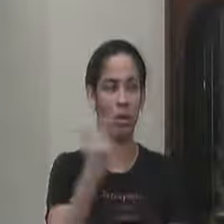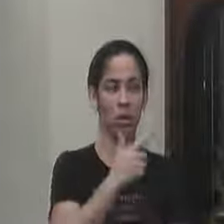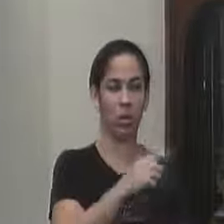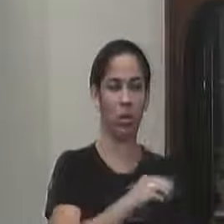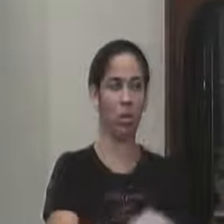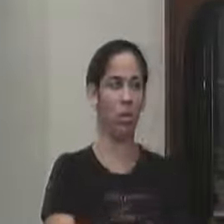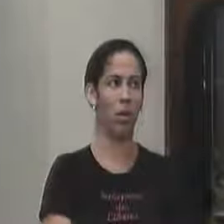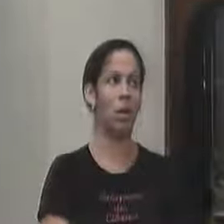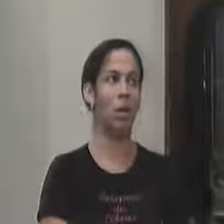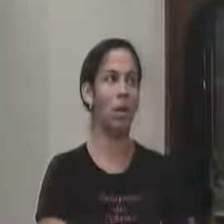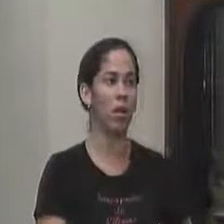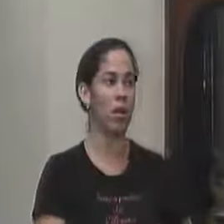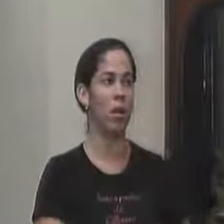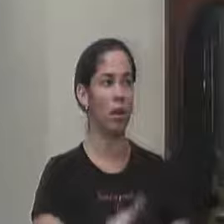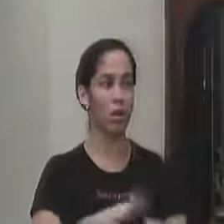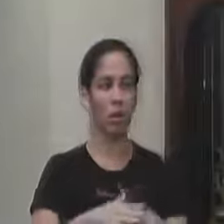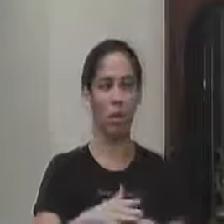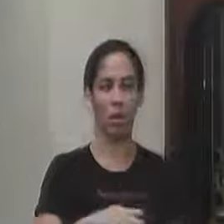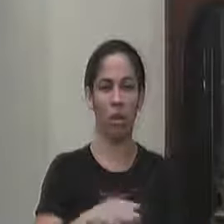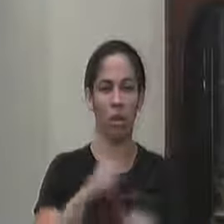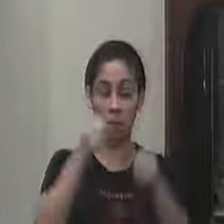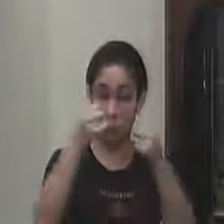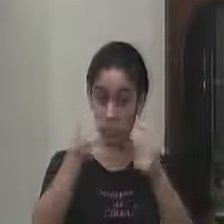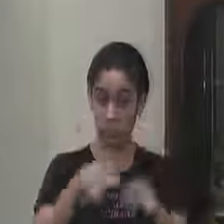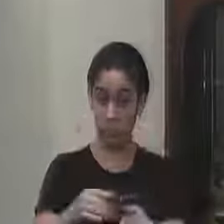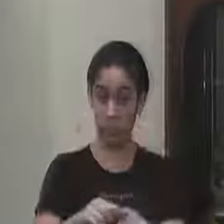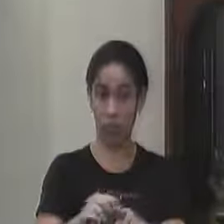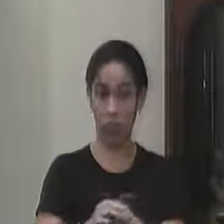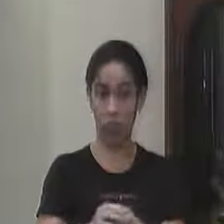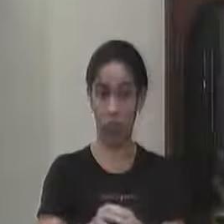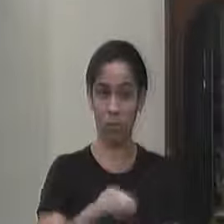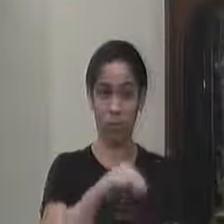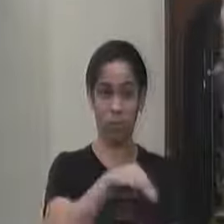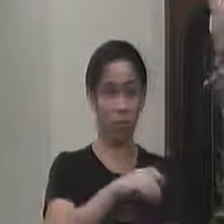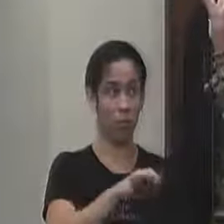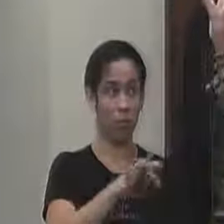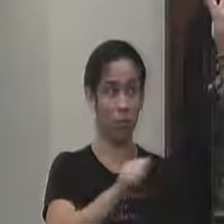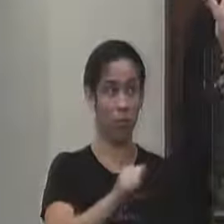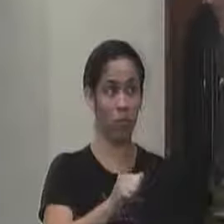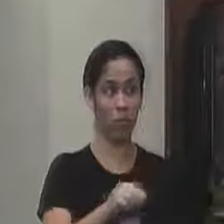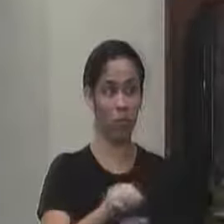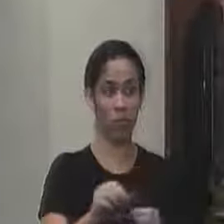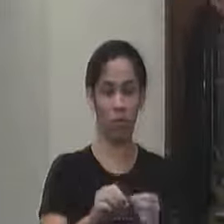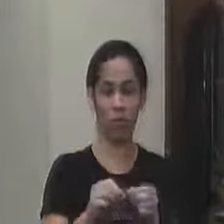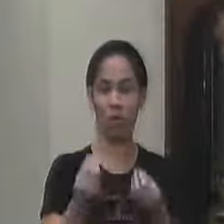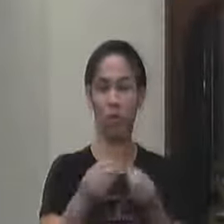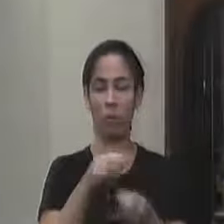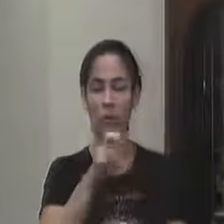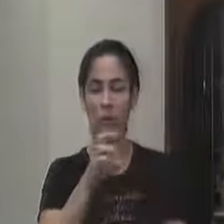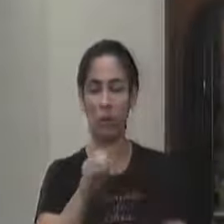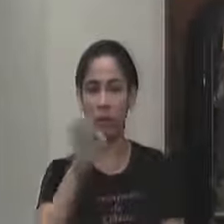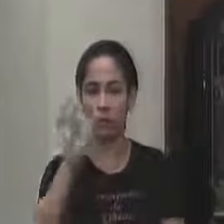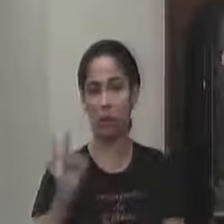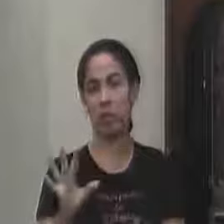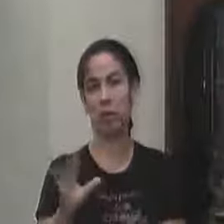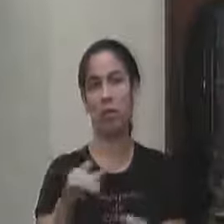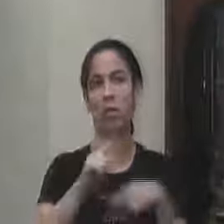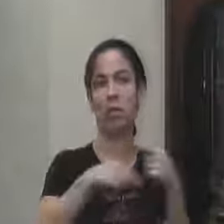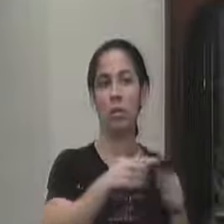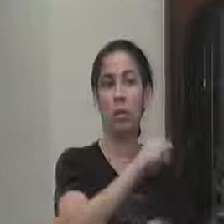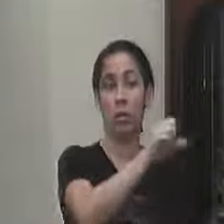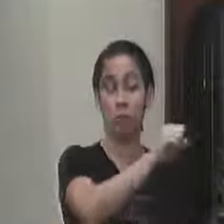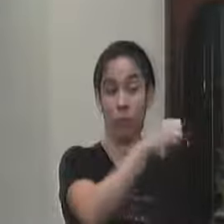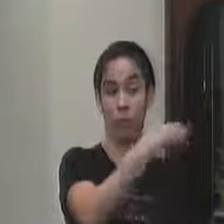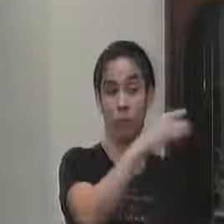atender mas deixando bem claro a meta do plano foi atingida porque era 50% a gente está em 83